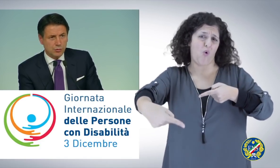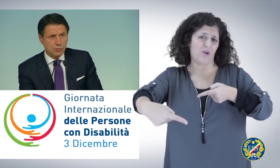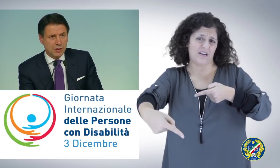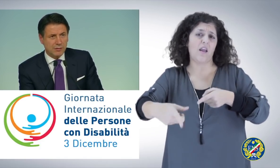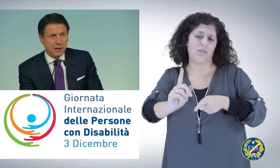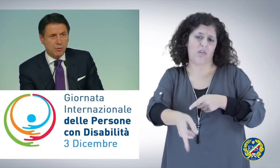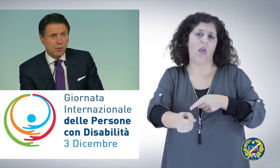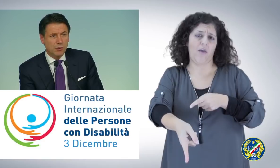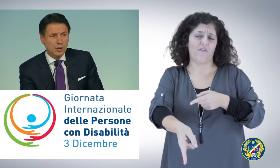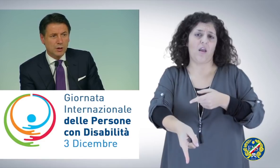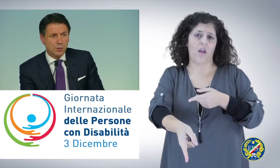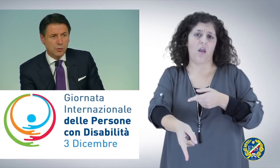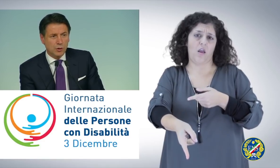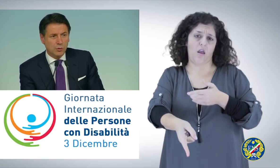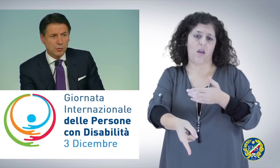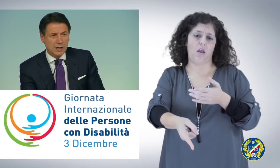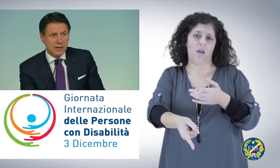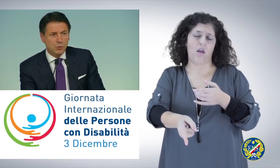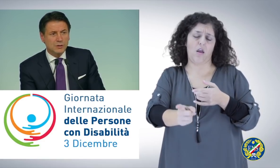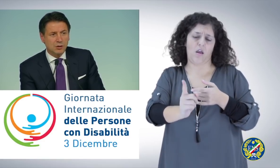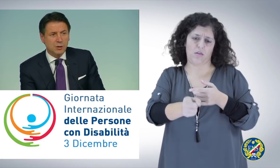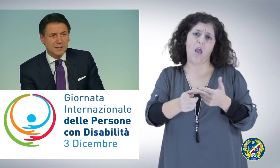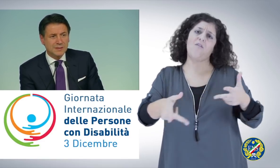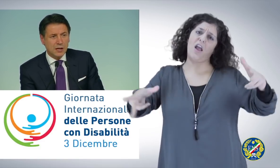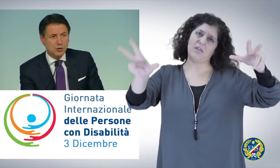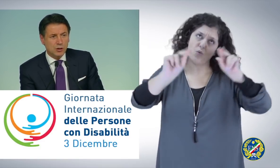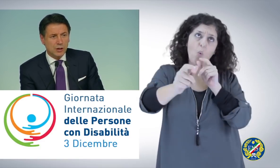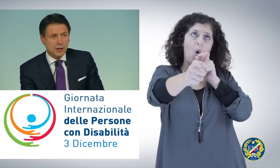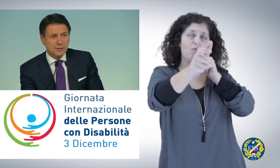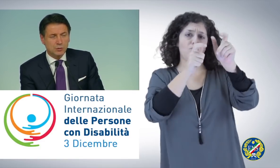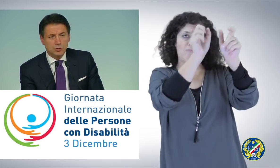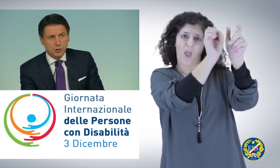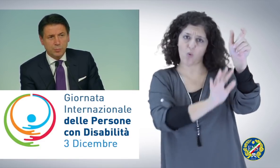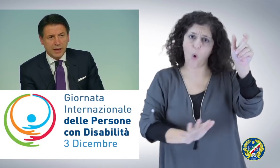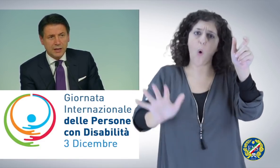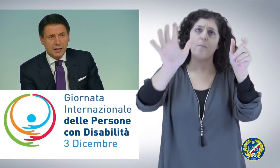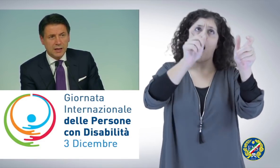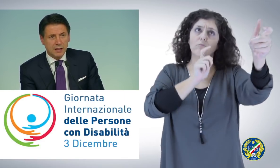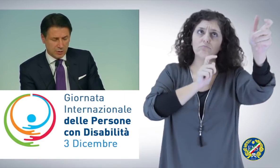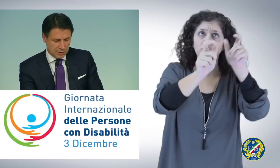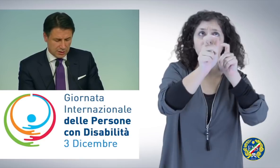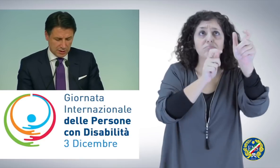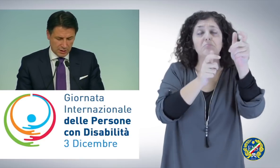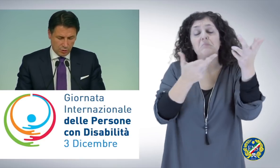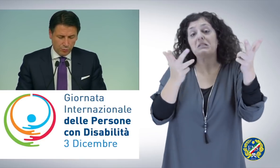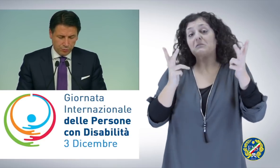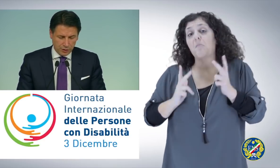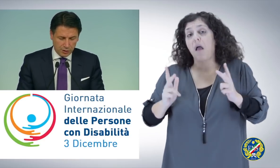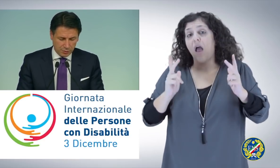avremo un ulteriore passaggio con le istituzioni europee e quindi confido di